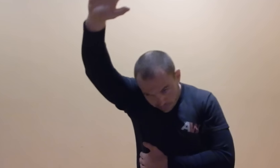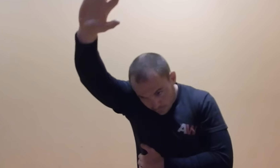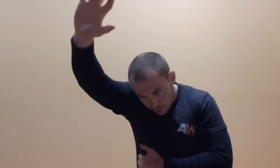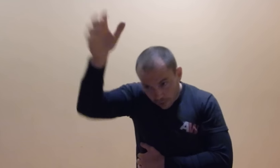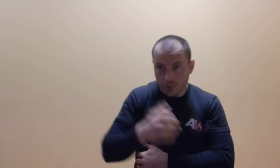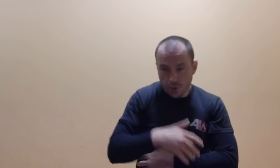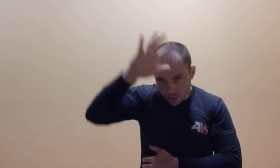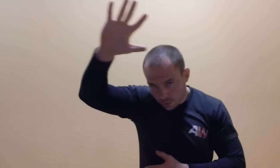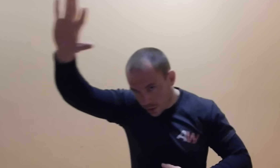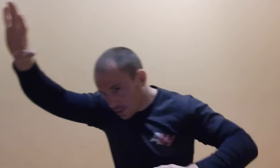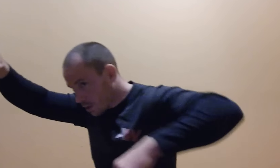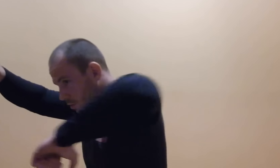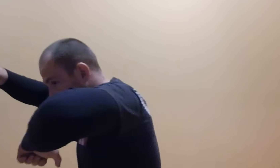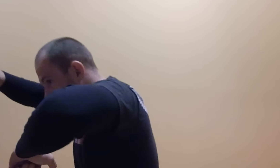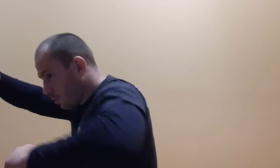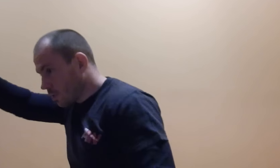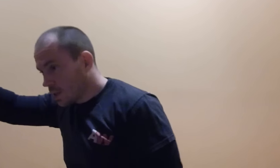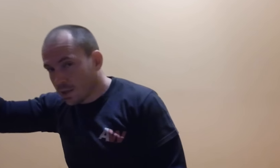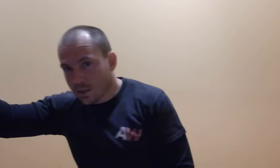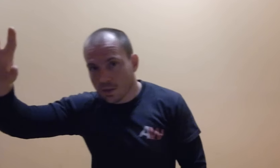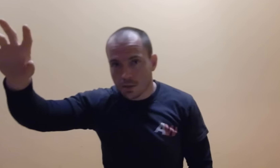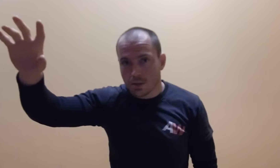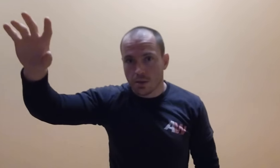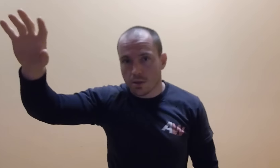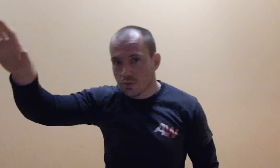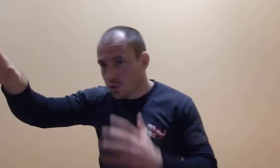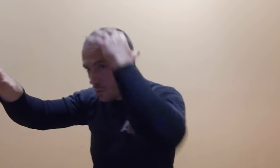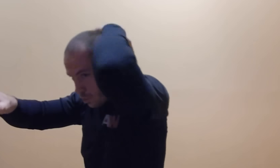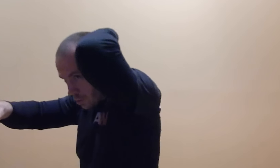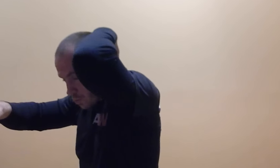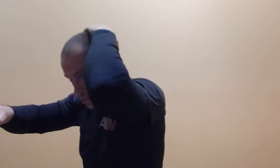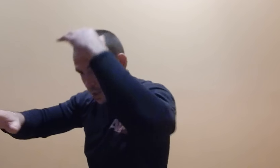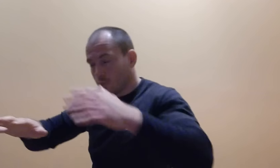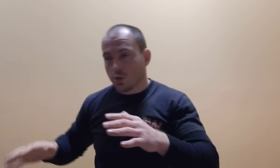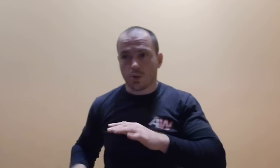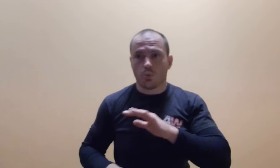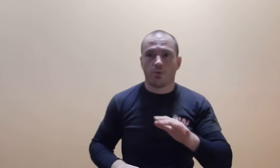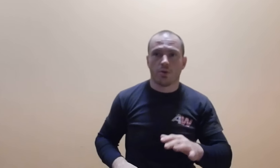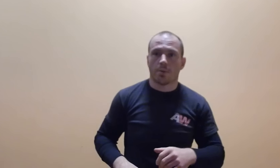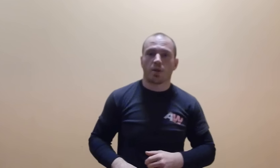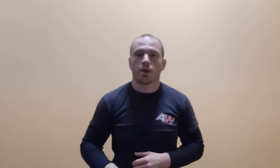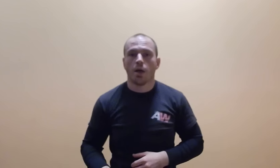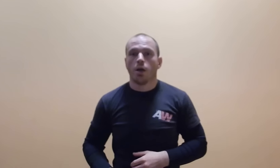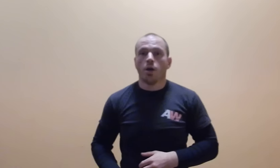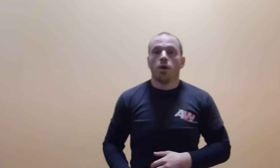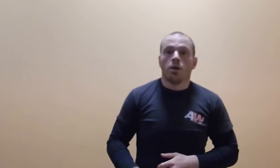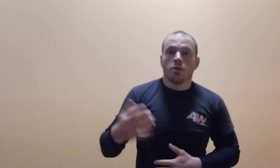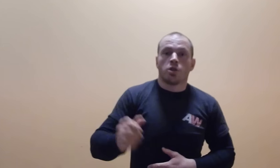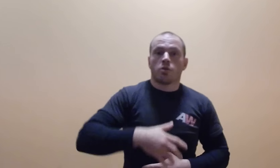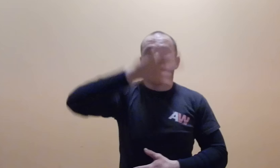przechwytuję jego rękę, od razu wchodzę z uderzeniem łokciem, czy z takim uderzeniem dowolnym, tak. Czy tu